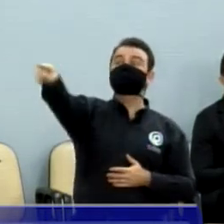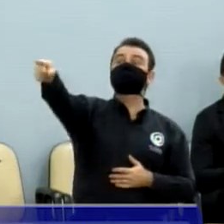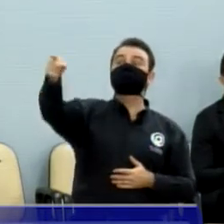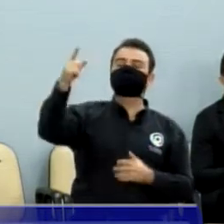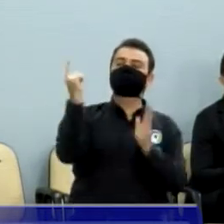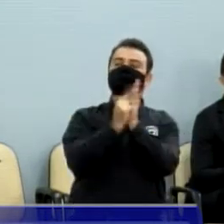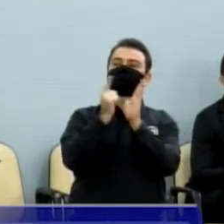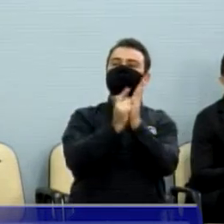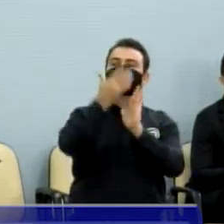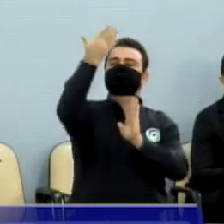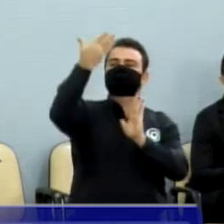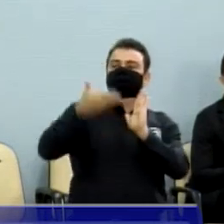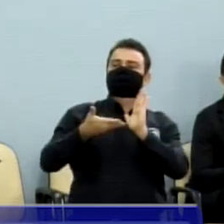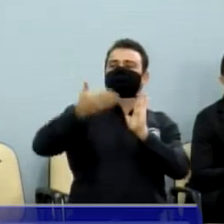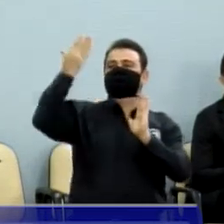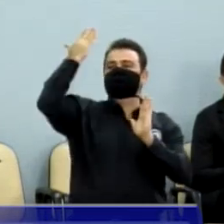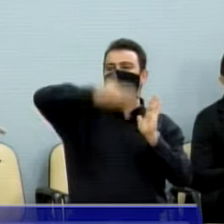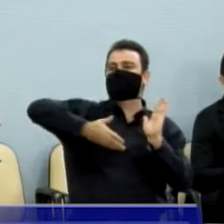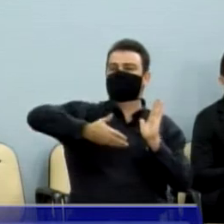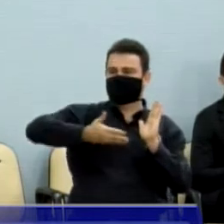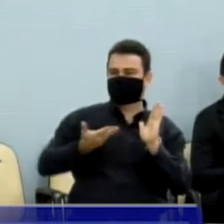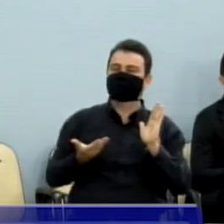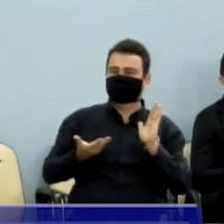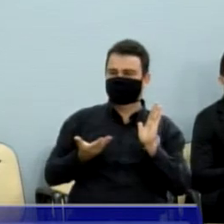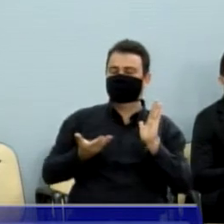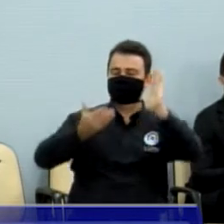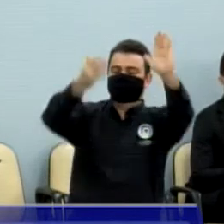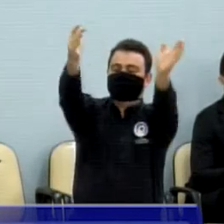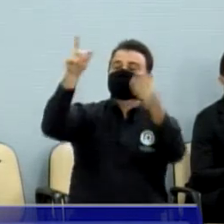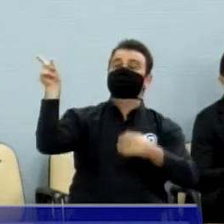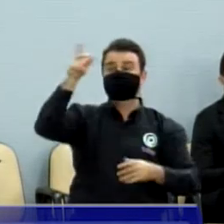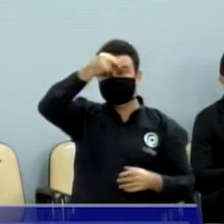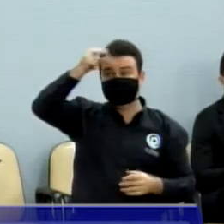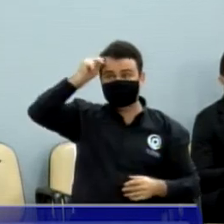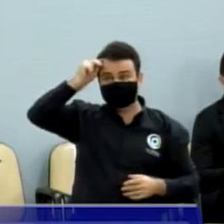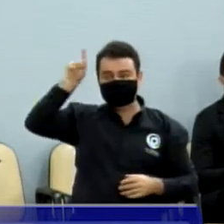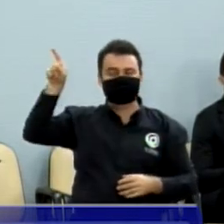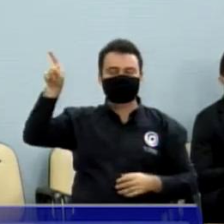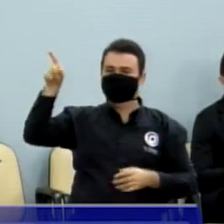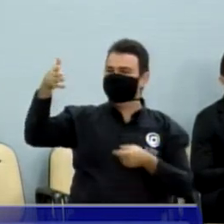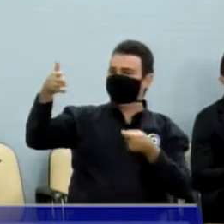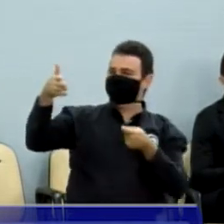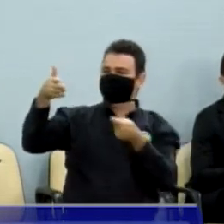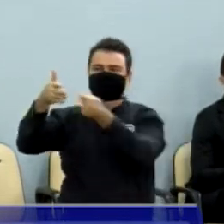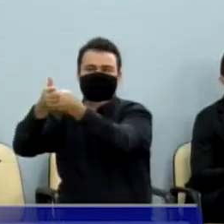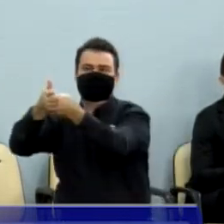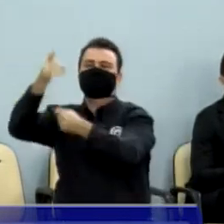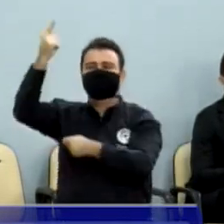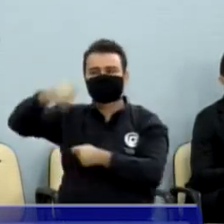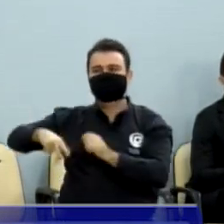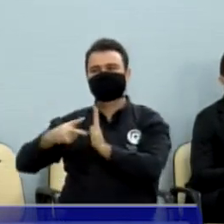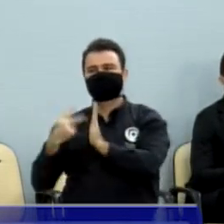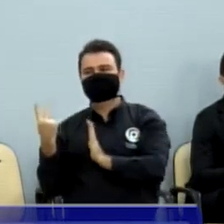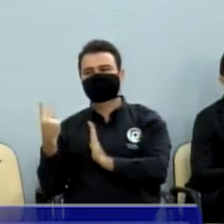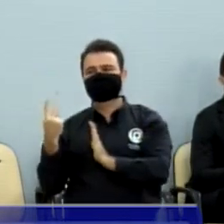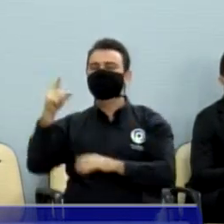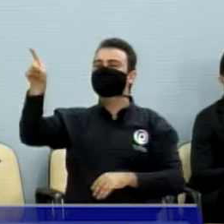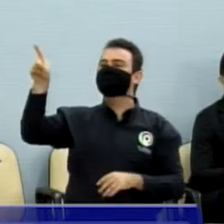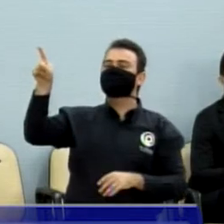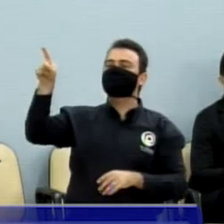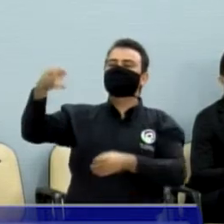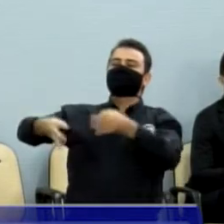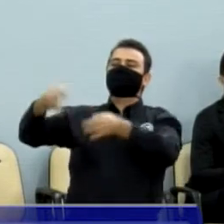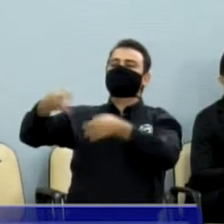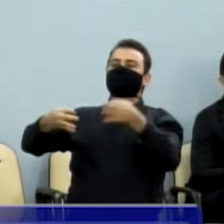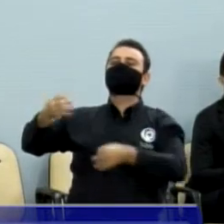Tribunal, agora, na Prefeitura, mais uma vez, pela segunda vez, recorreu ao STF, mas o Tribunal, duas vezes seguidas,